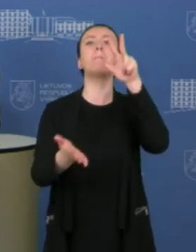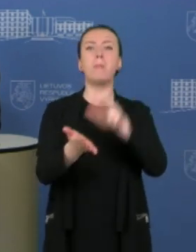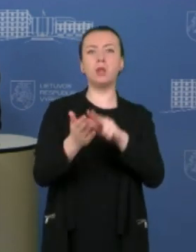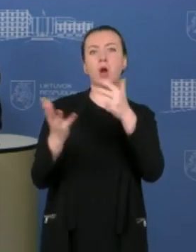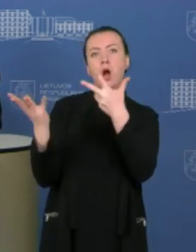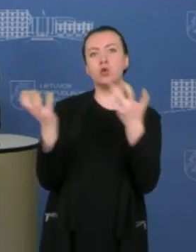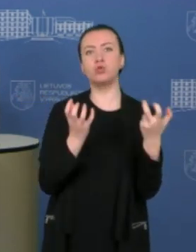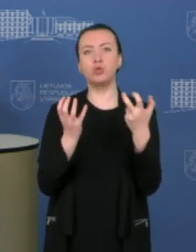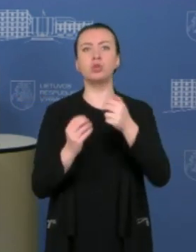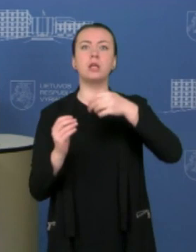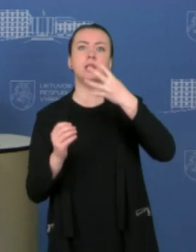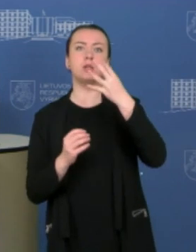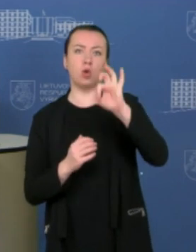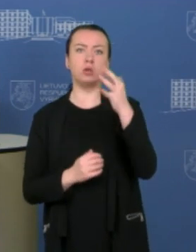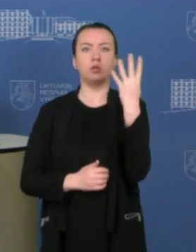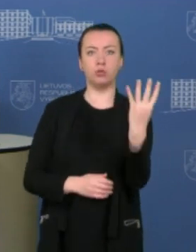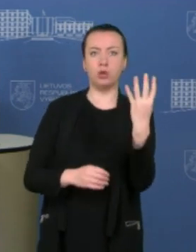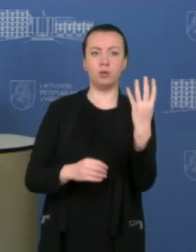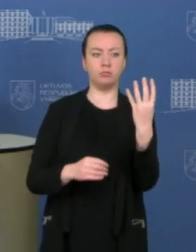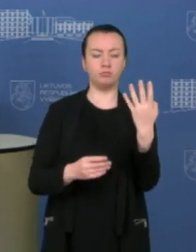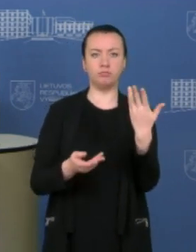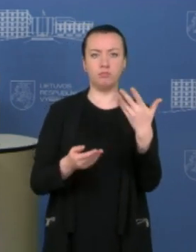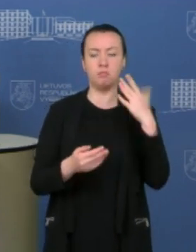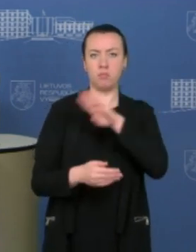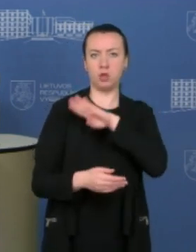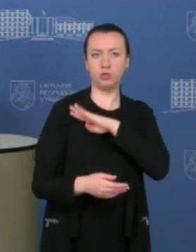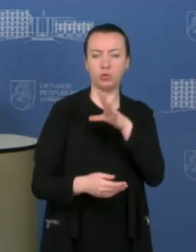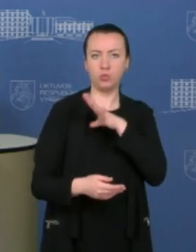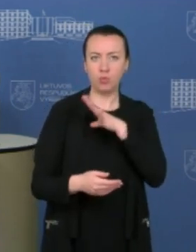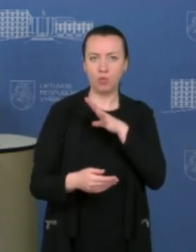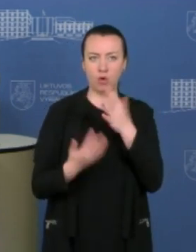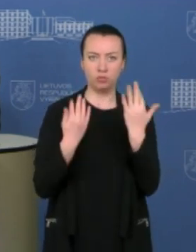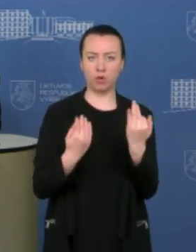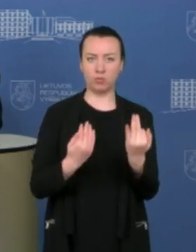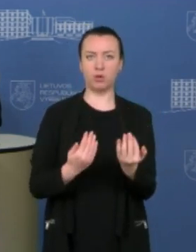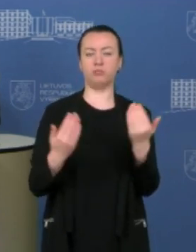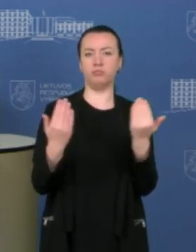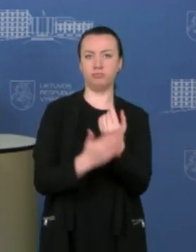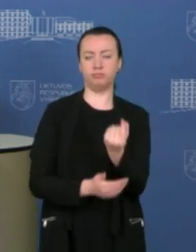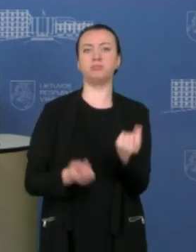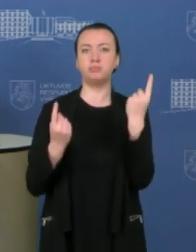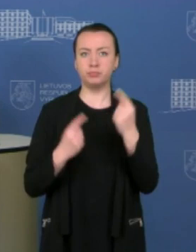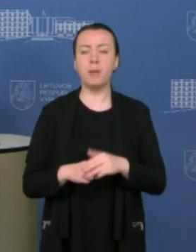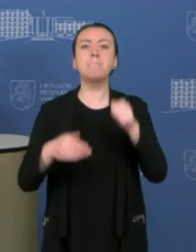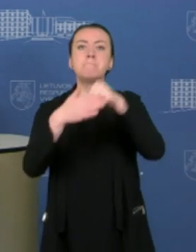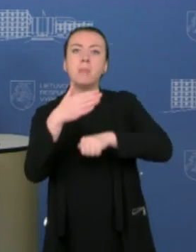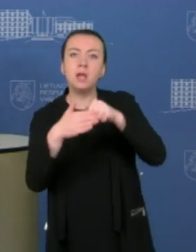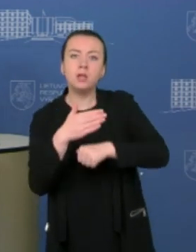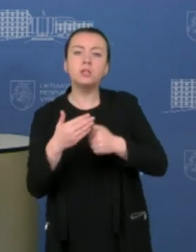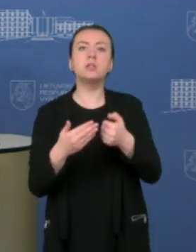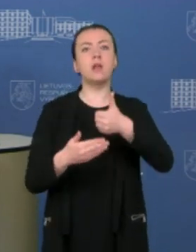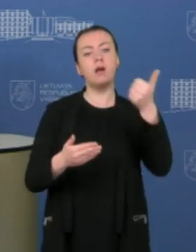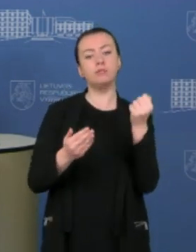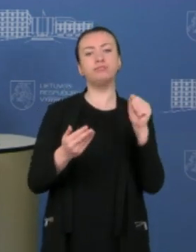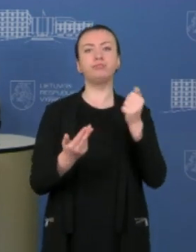804 neapskaitytų mirčių situacijos susidarymo aplinkybės priežastis. Taip